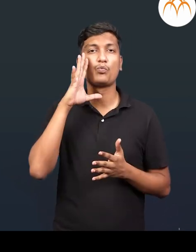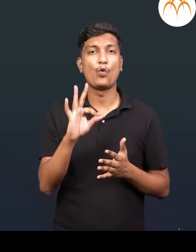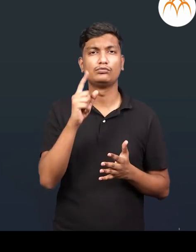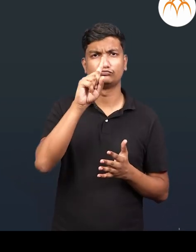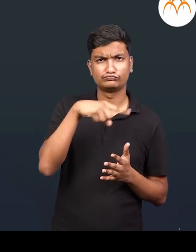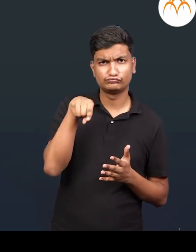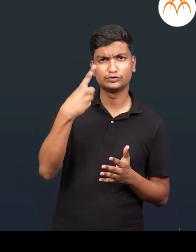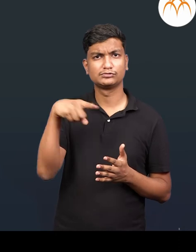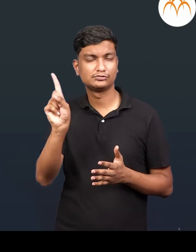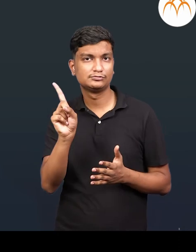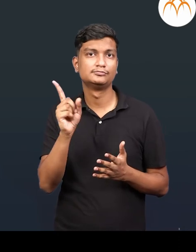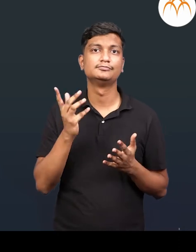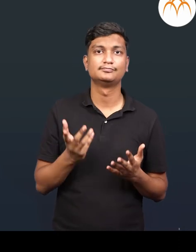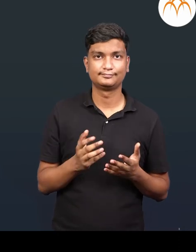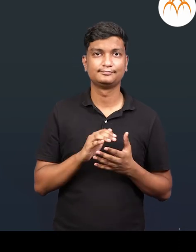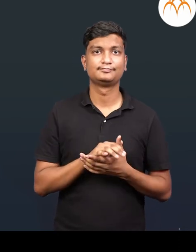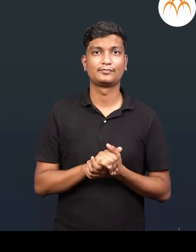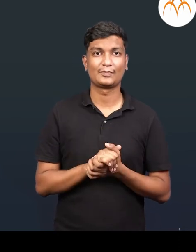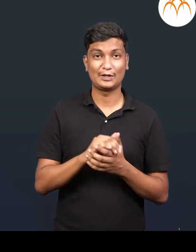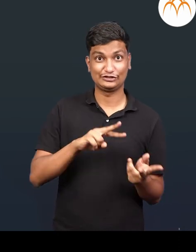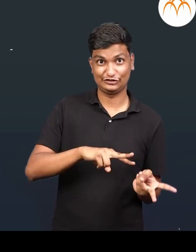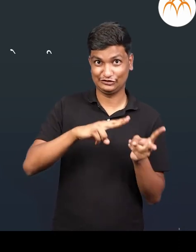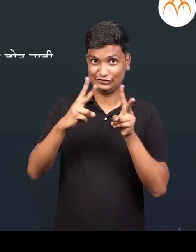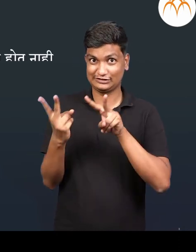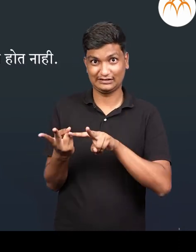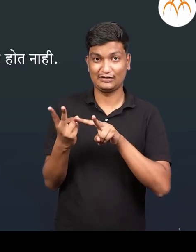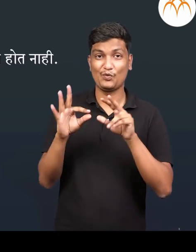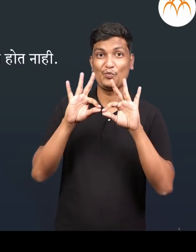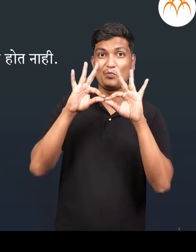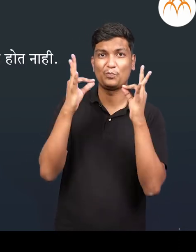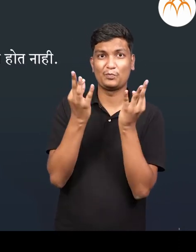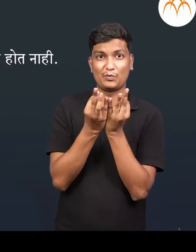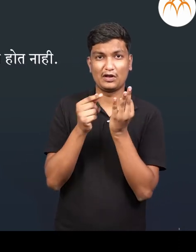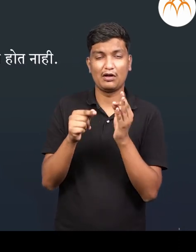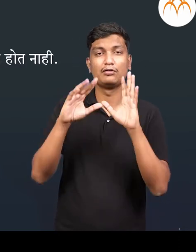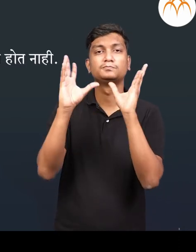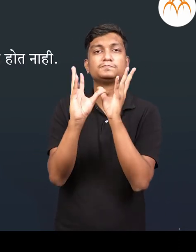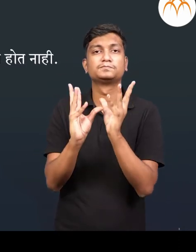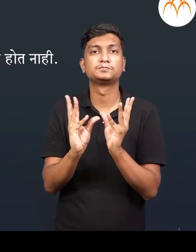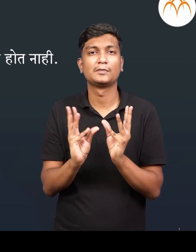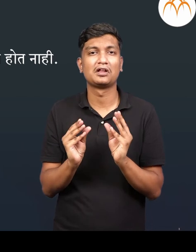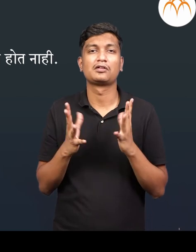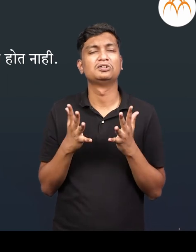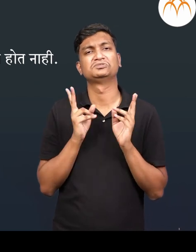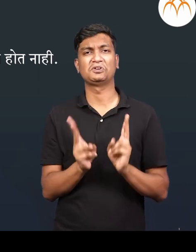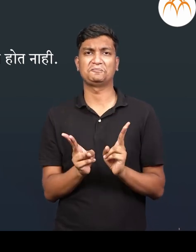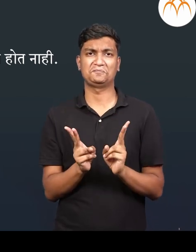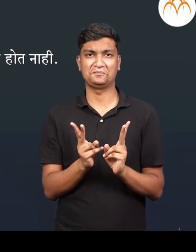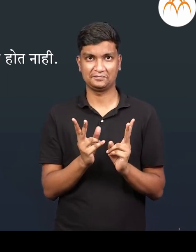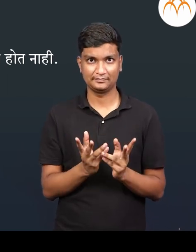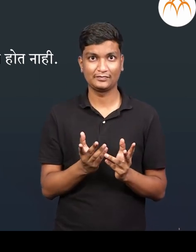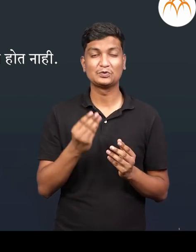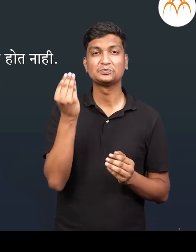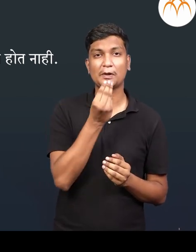सत्यकी असत्य तिलिहा स्थलांतरा मुले कुटुम बातिल सदस्य संखेत, कुणता ही